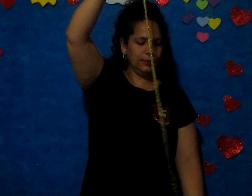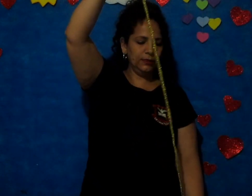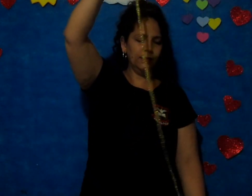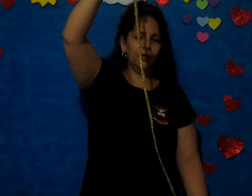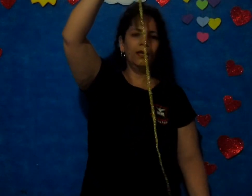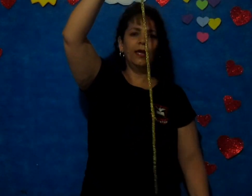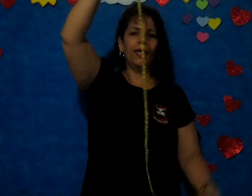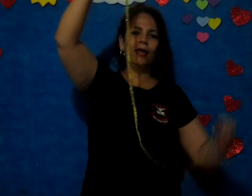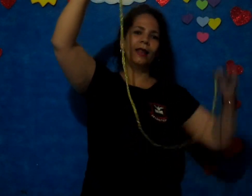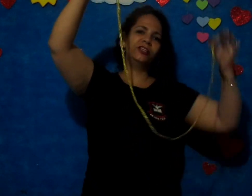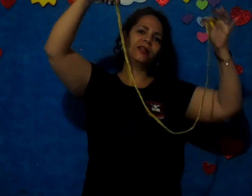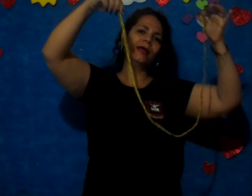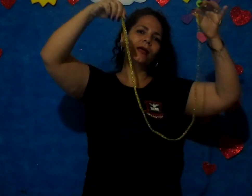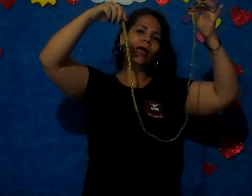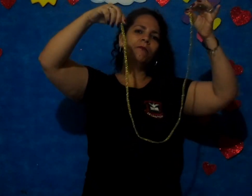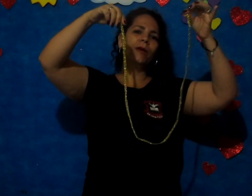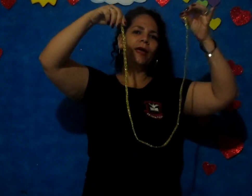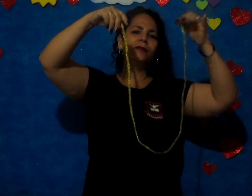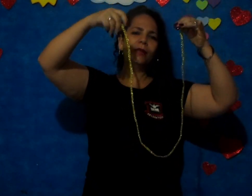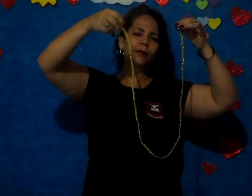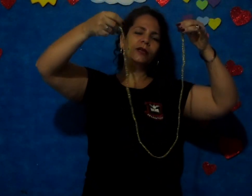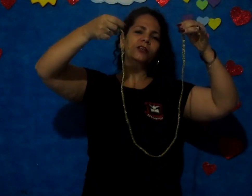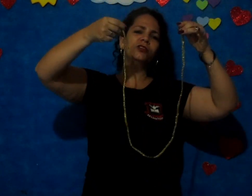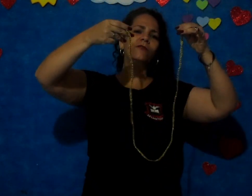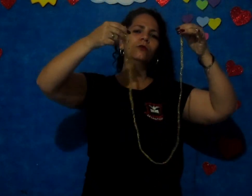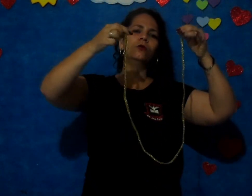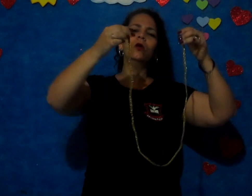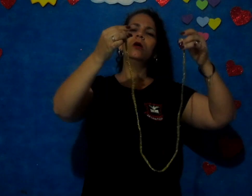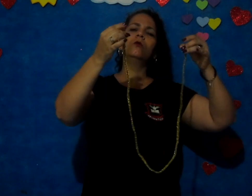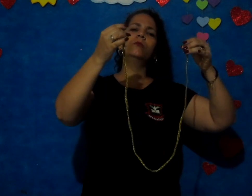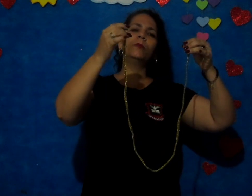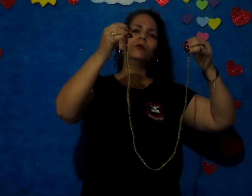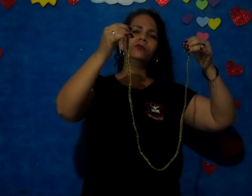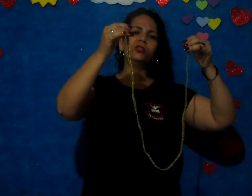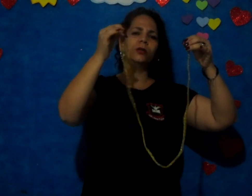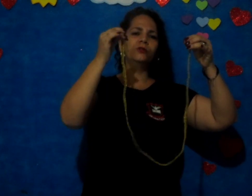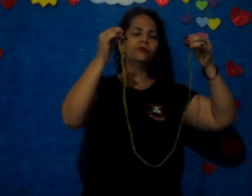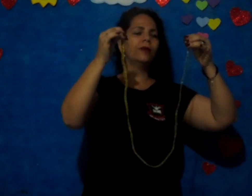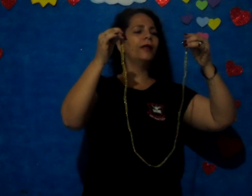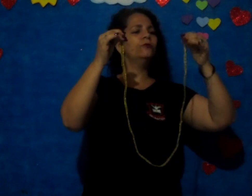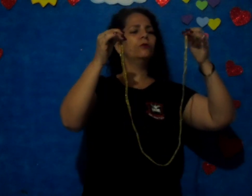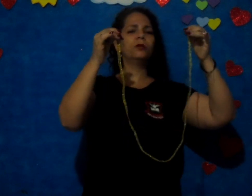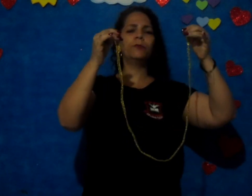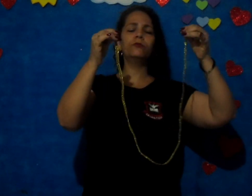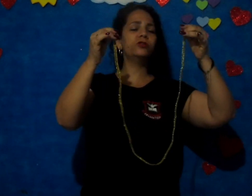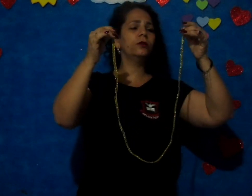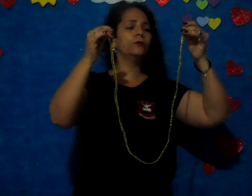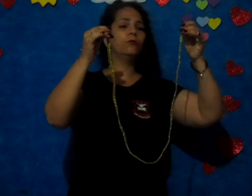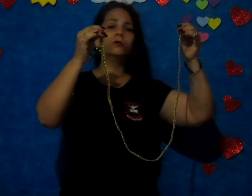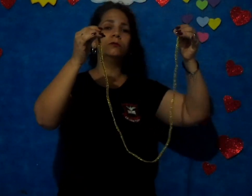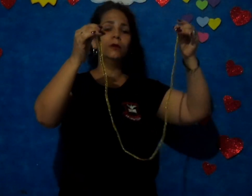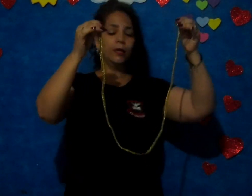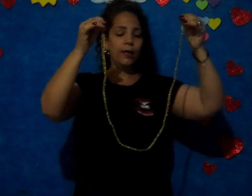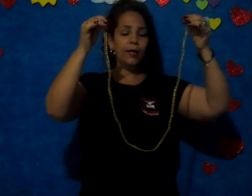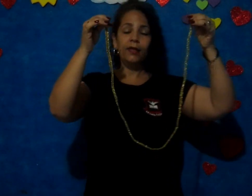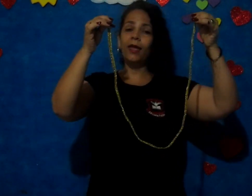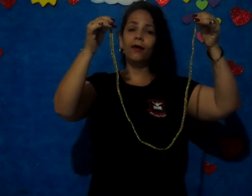Assim, ela está aberta! Lembra que a tia falou? Uma pontinha de um lado, outra pontinha do outro! É